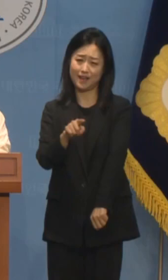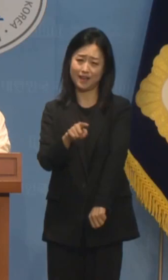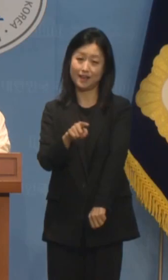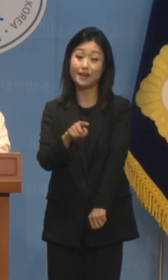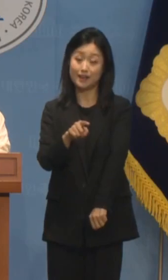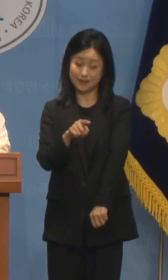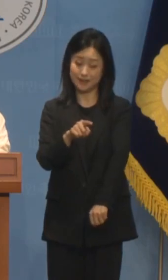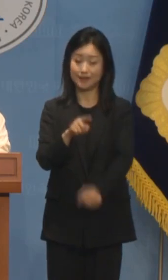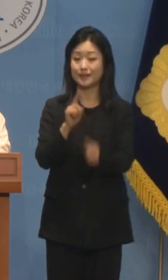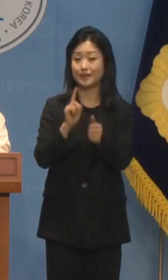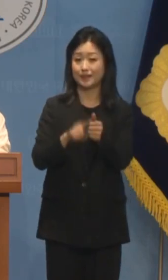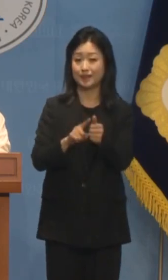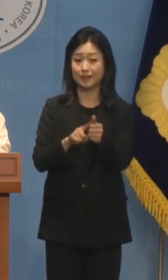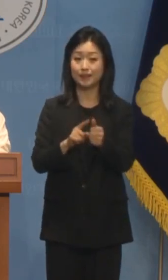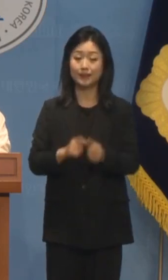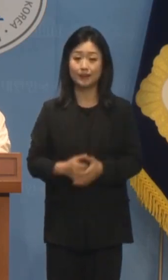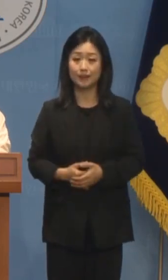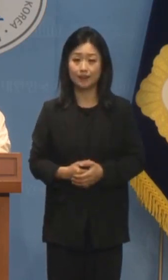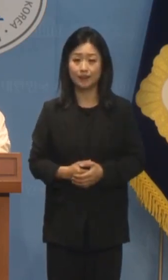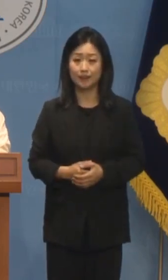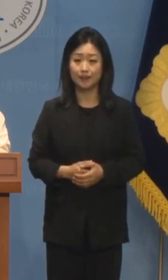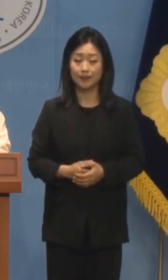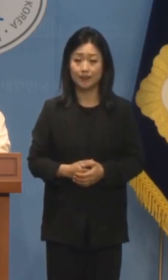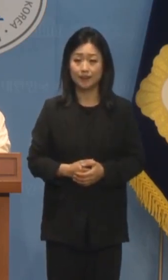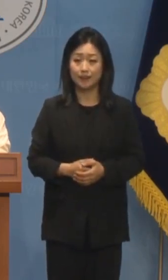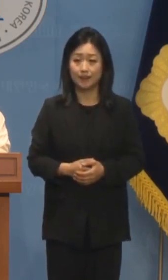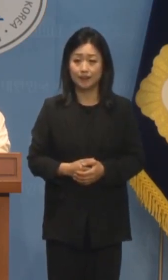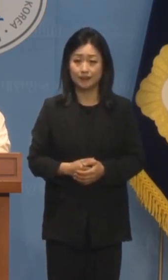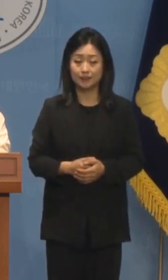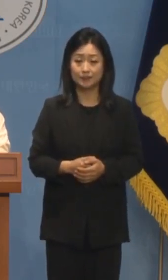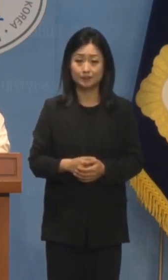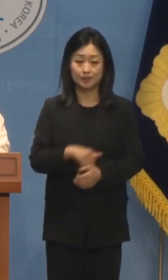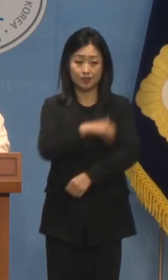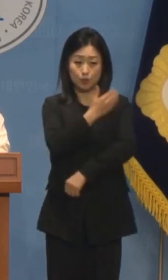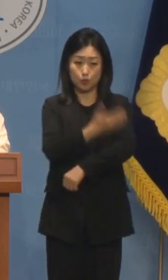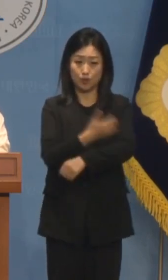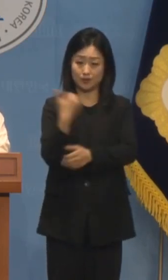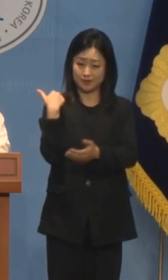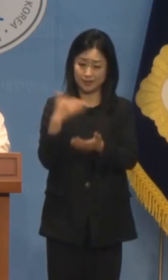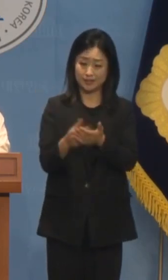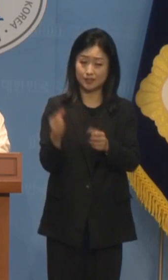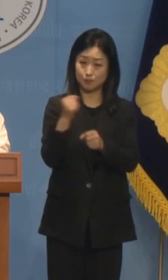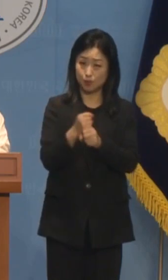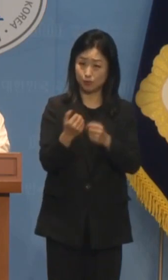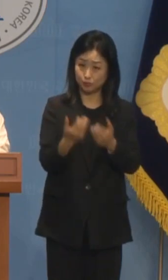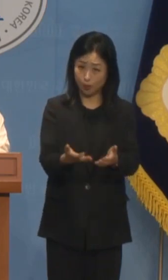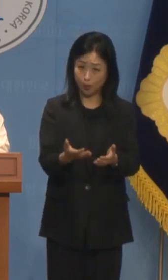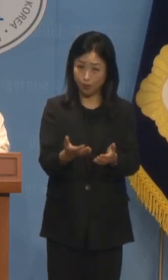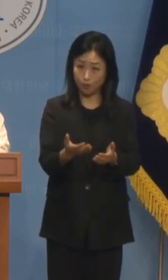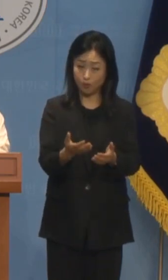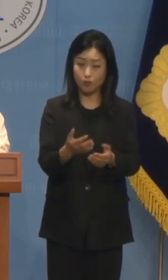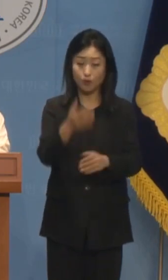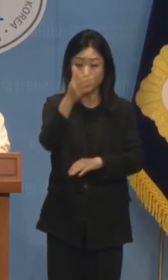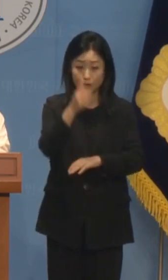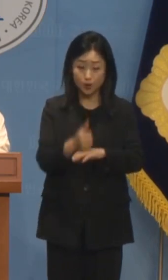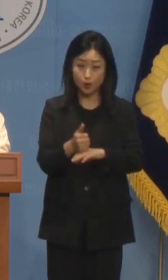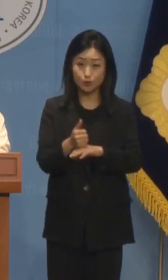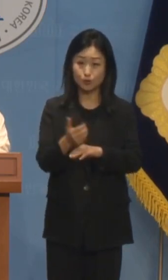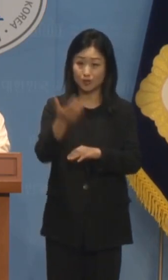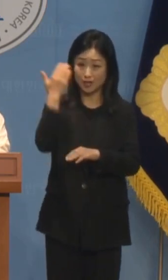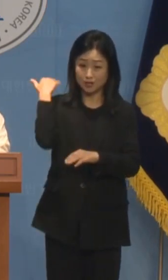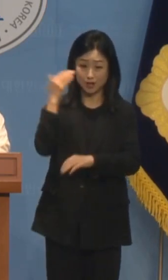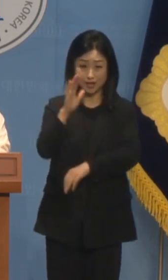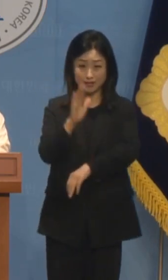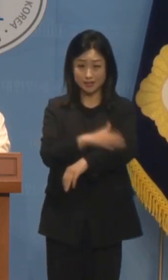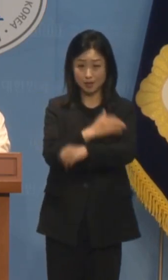당했던 사람입니다 사면복권이 더러운 과거 행적을 지워주지는 못합니다